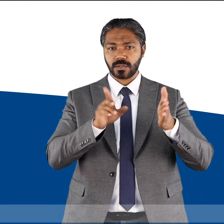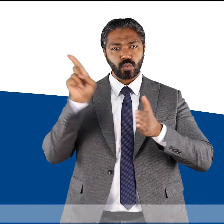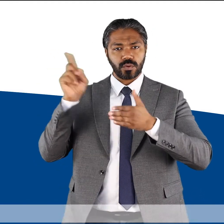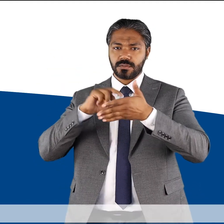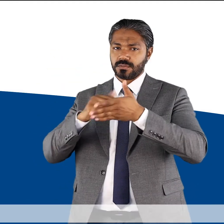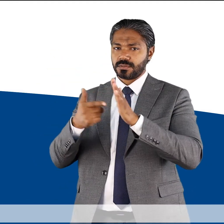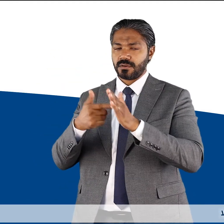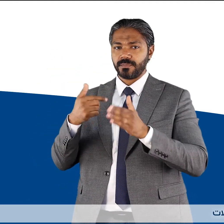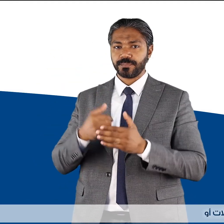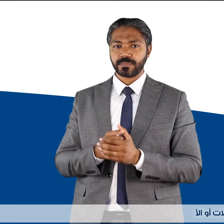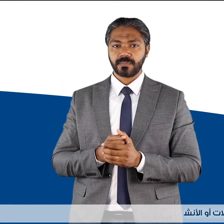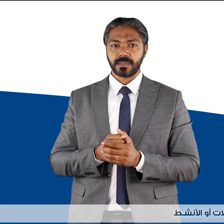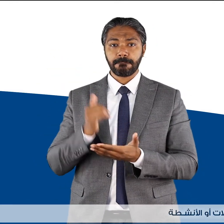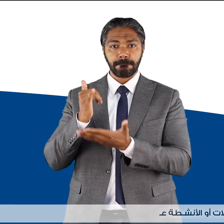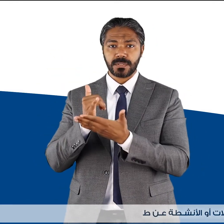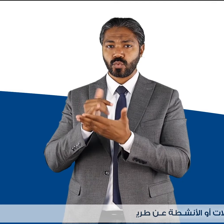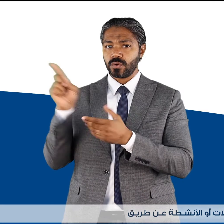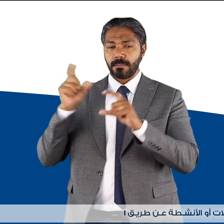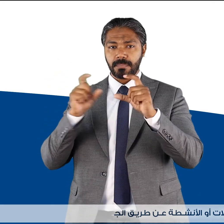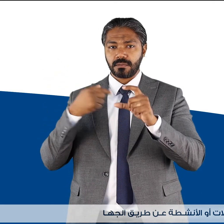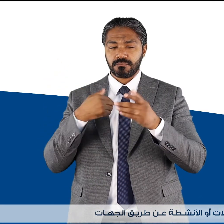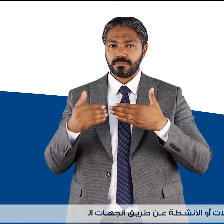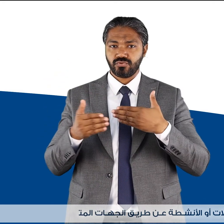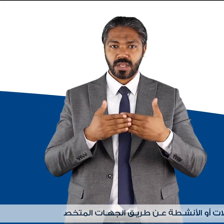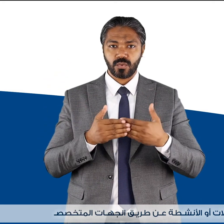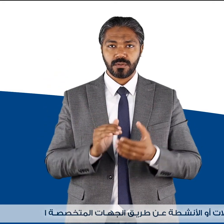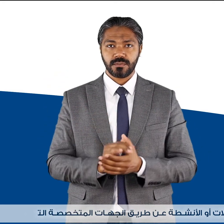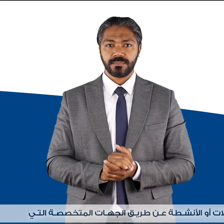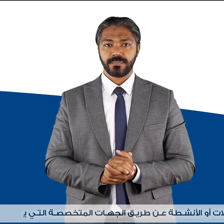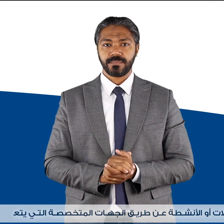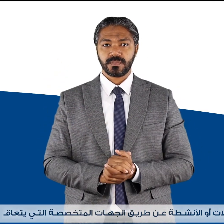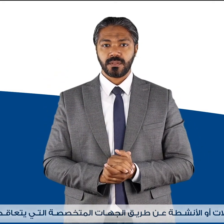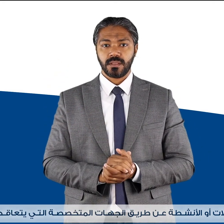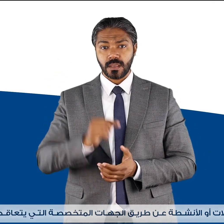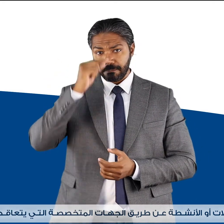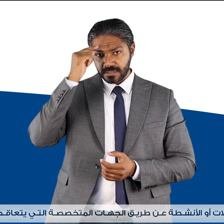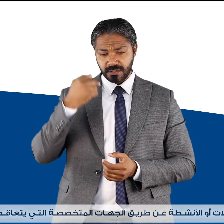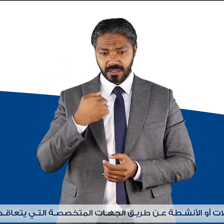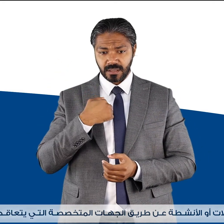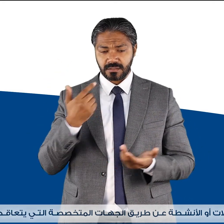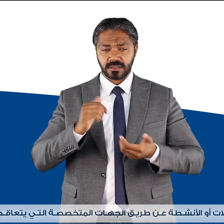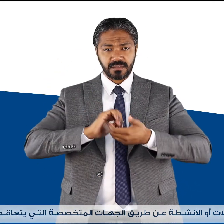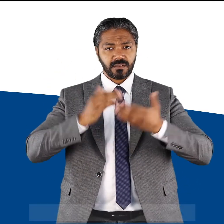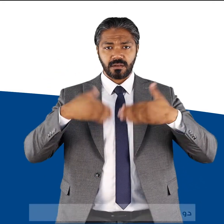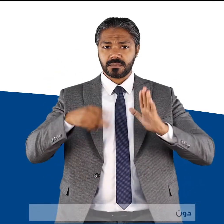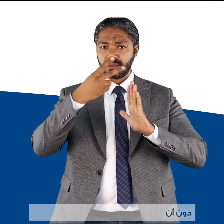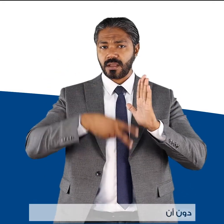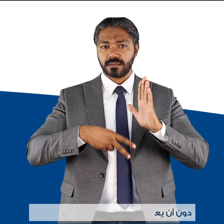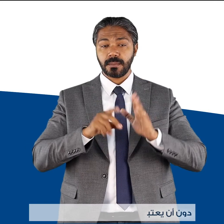يدير تلك الآلات أو الأنشطة عن طريق الجهات المتخصصة التي يتعاقد معها البنك دون أن يعتبر